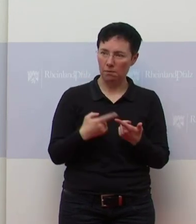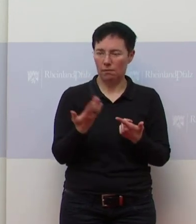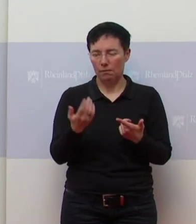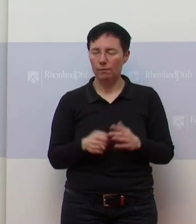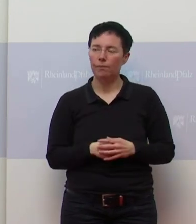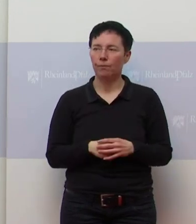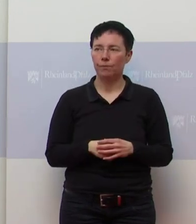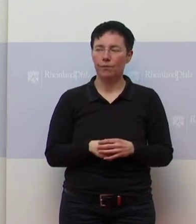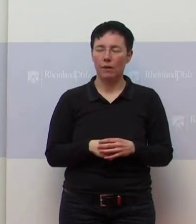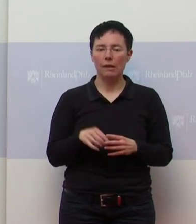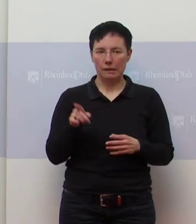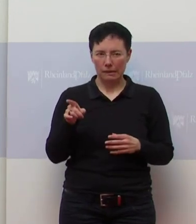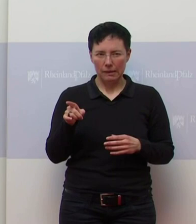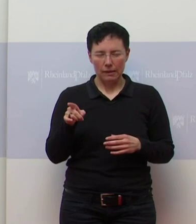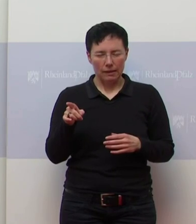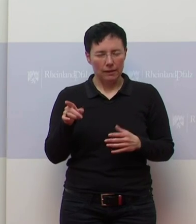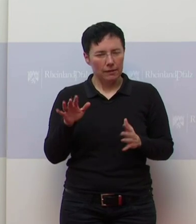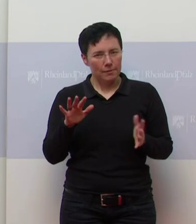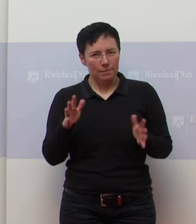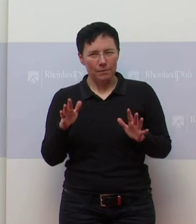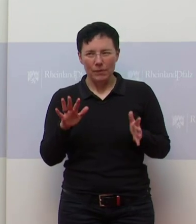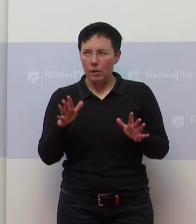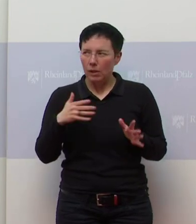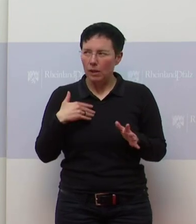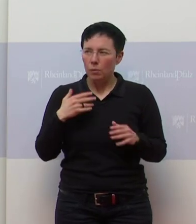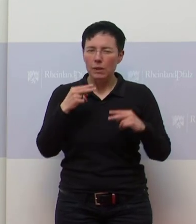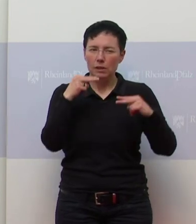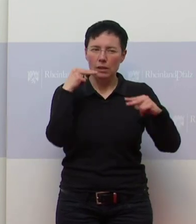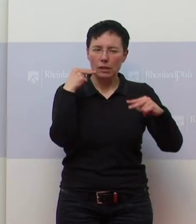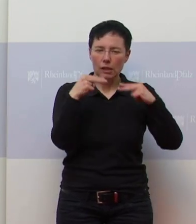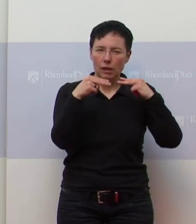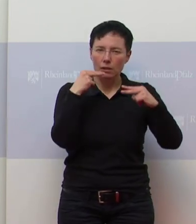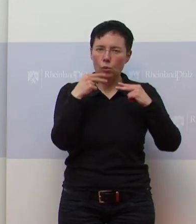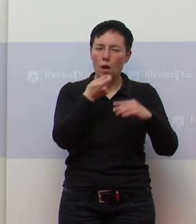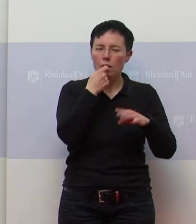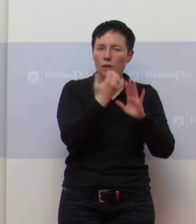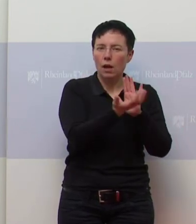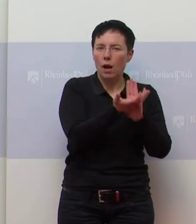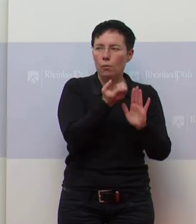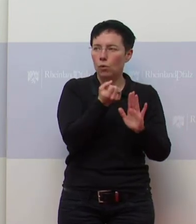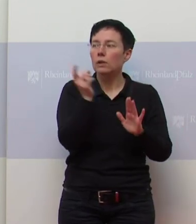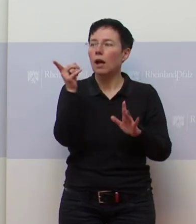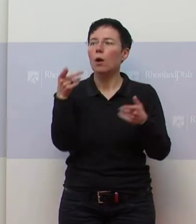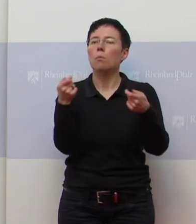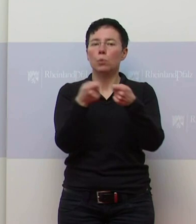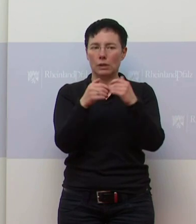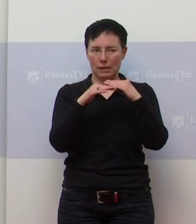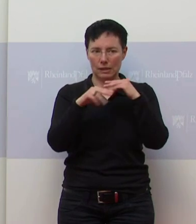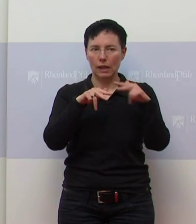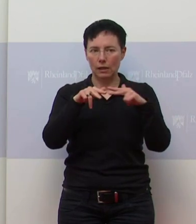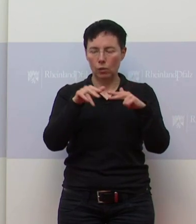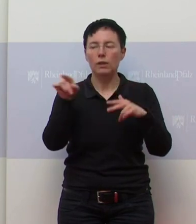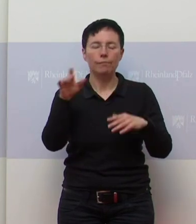Also wir haben das jetzt noch gar nicht so, ich weiß jetzt, ein Gastronomie abholen. Nein. Also die